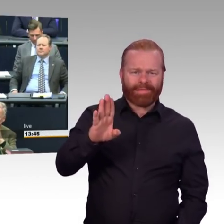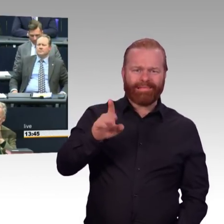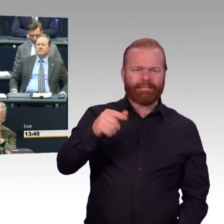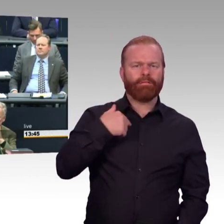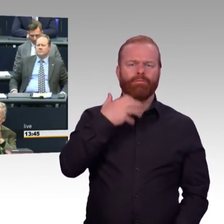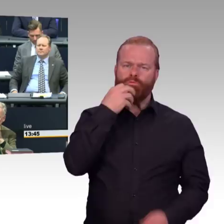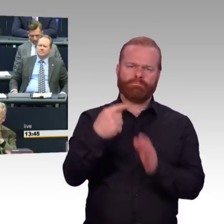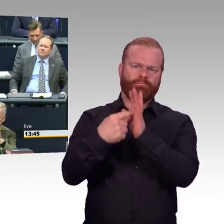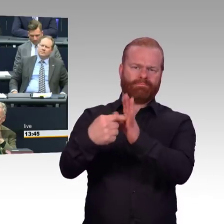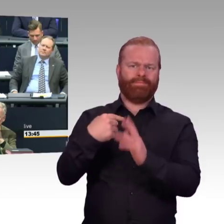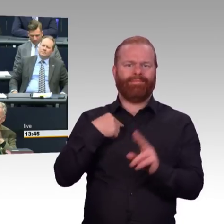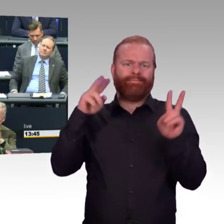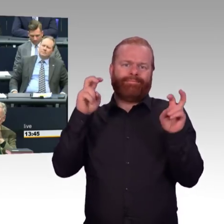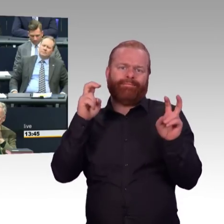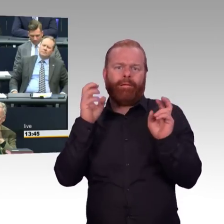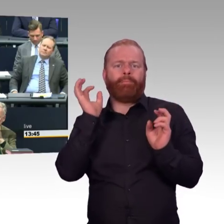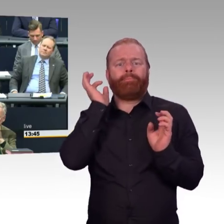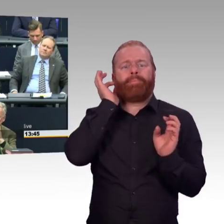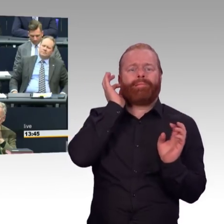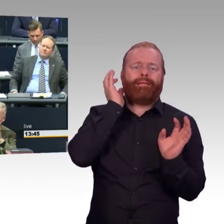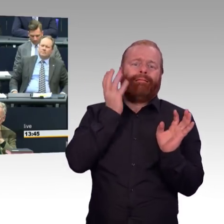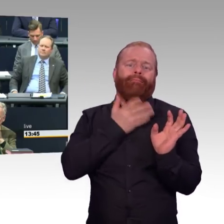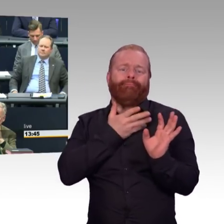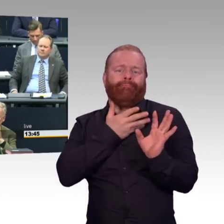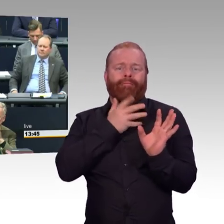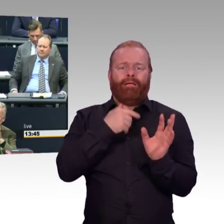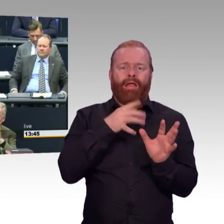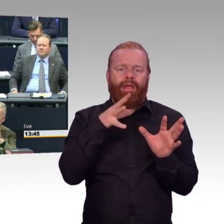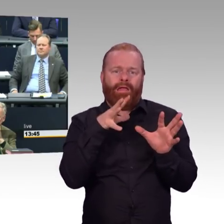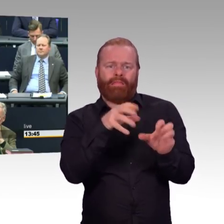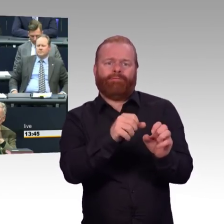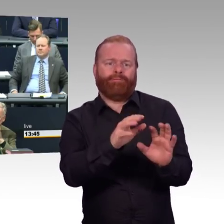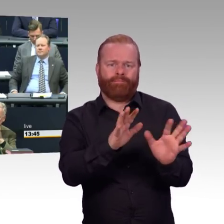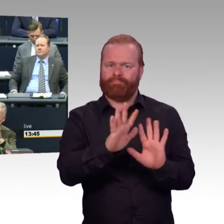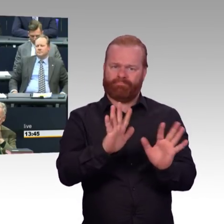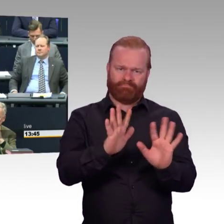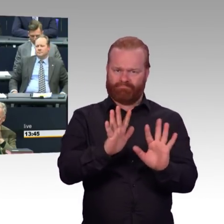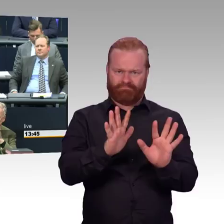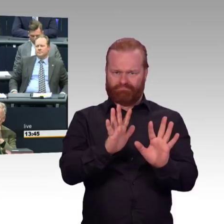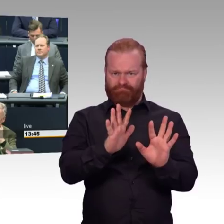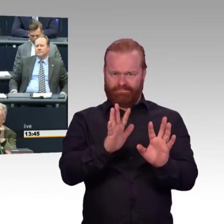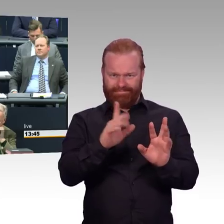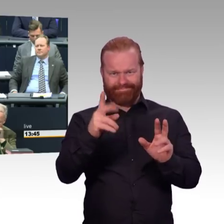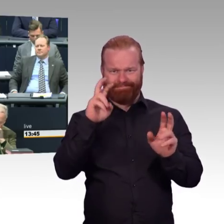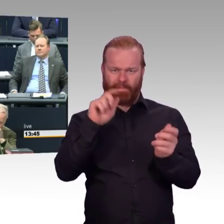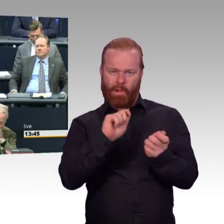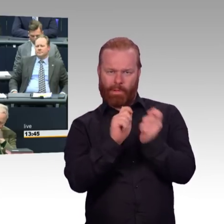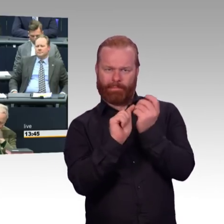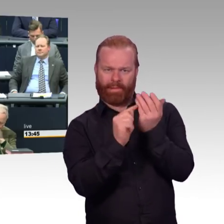die Kohlekraftwerke abzuschalten, deckt sich zufälligerweise mit Ihrer Forderung. Und bei diesen Demonstrationen